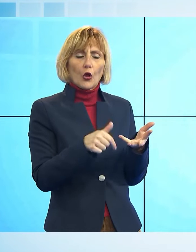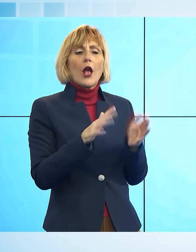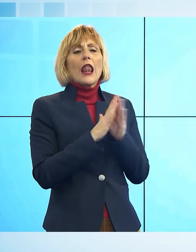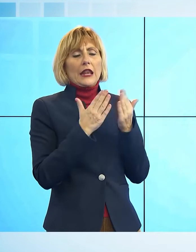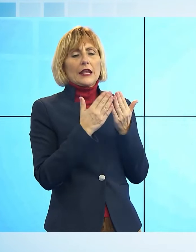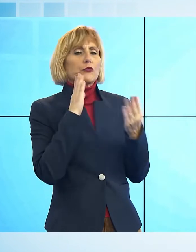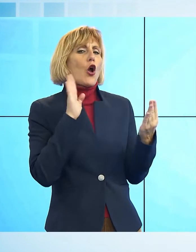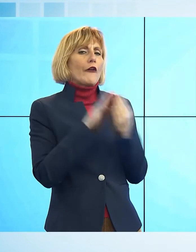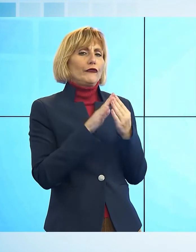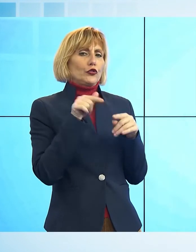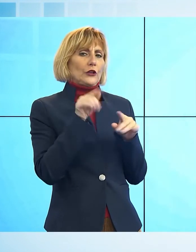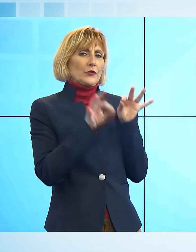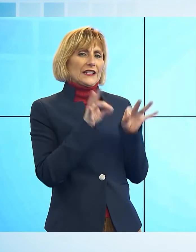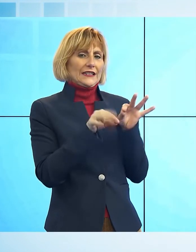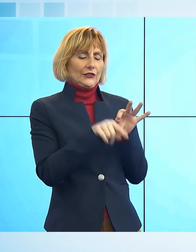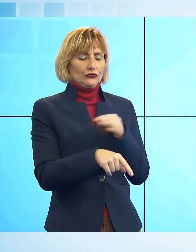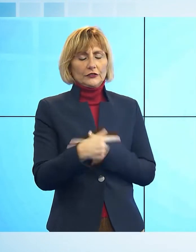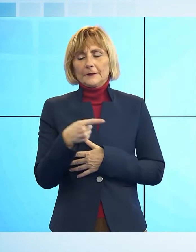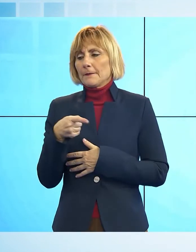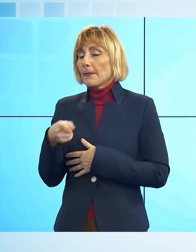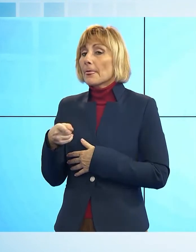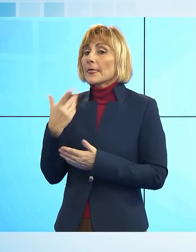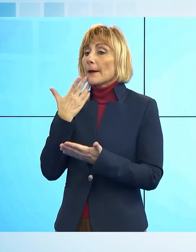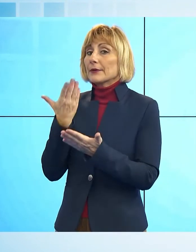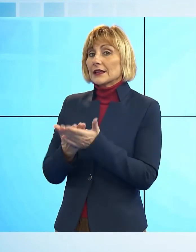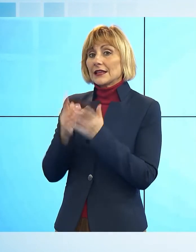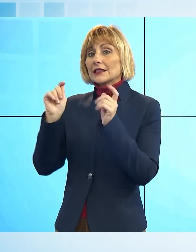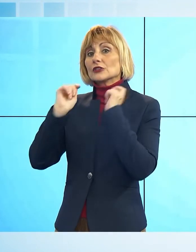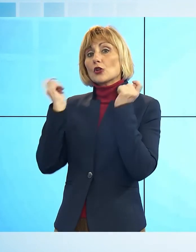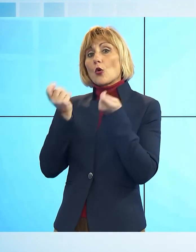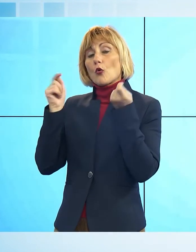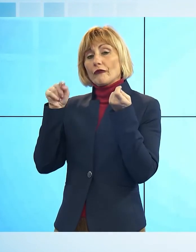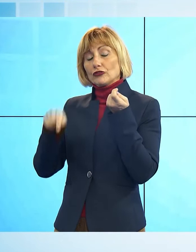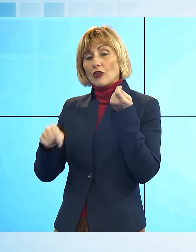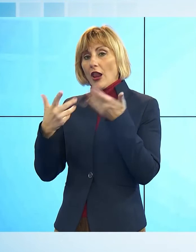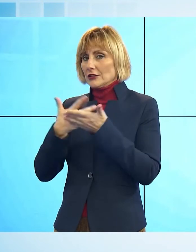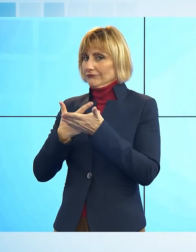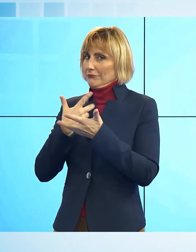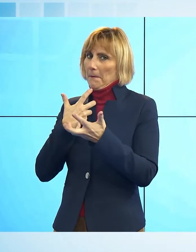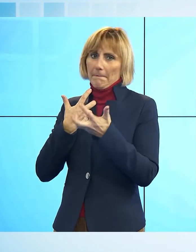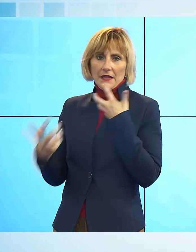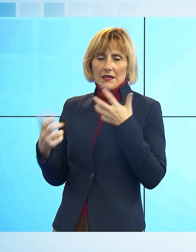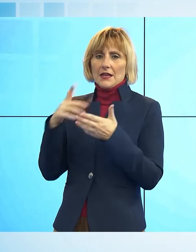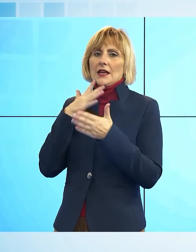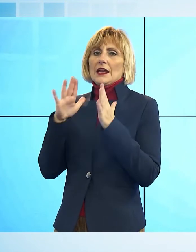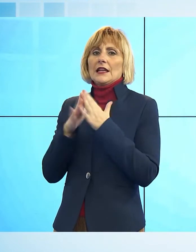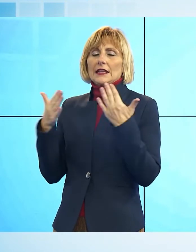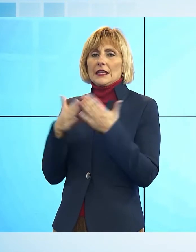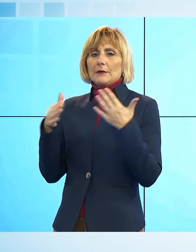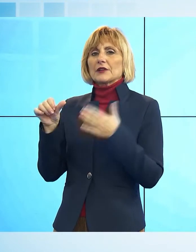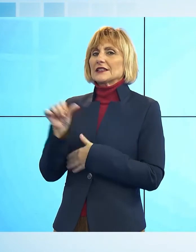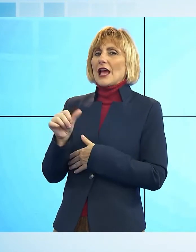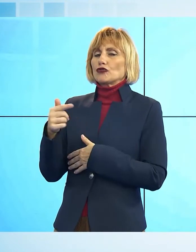criticità. Presentazione ufficiale, come sempre molto spettacolare, quella dei libri di Sergio